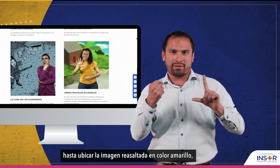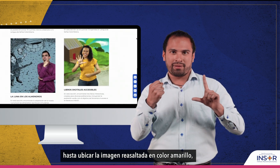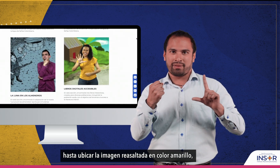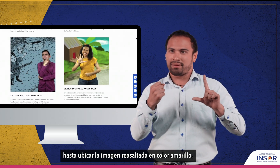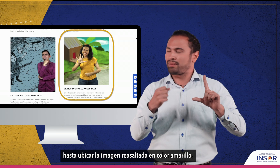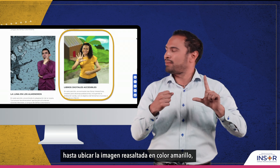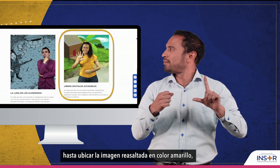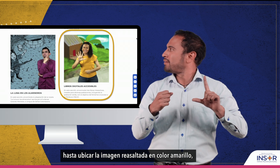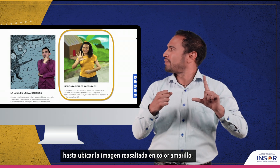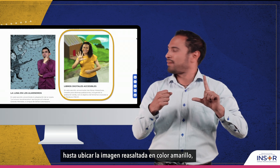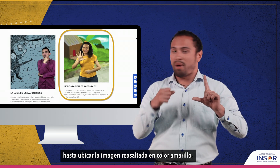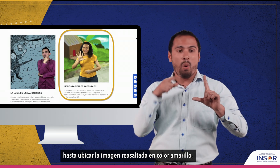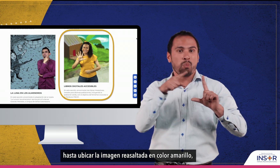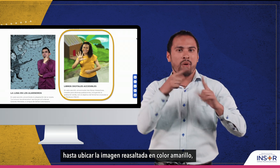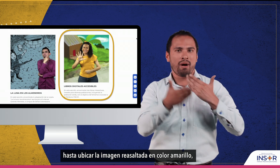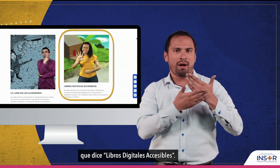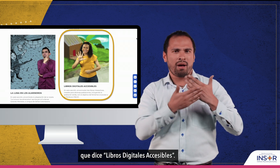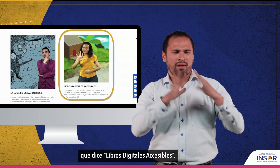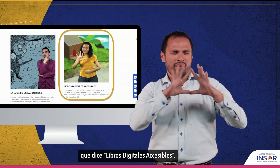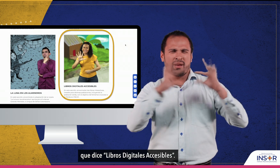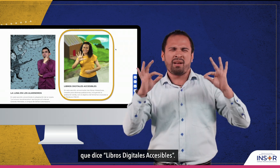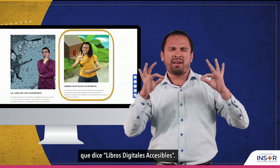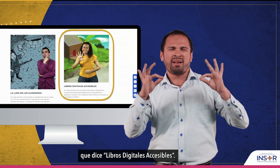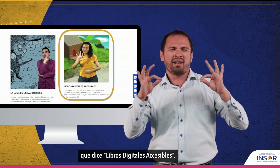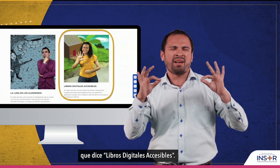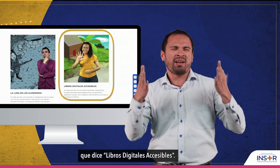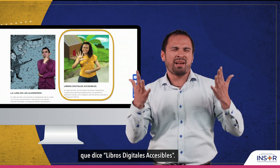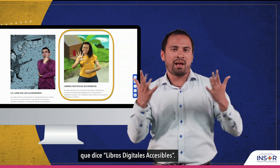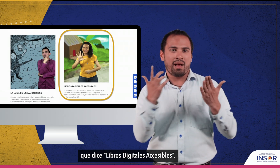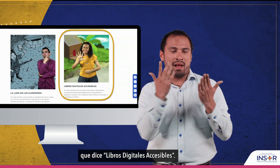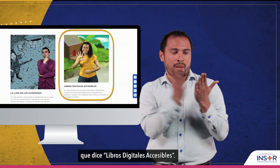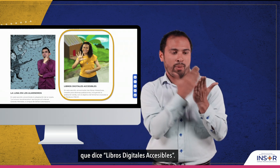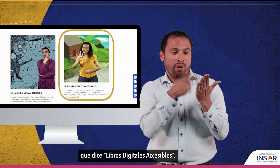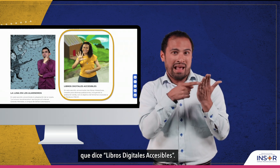resaltada en color amarillo que dice Libros digitales accesibles.